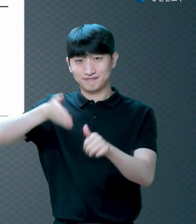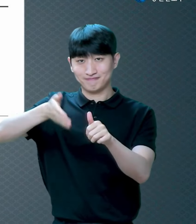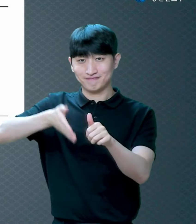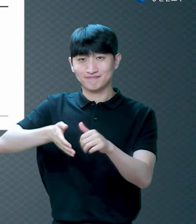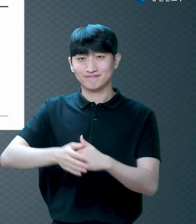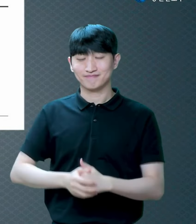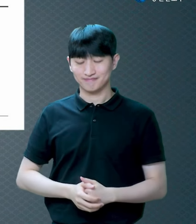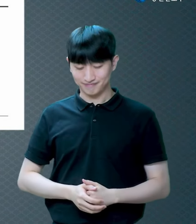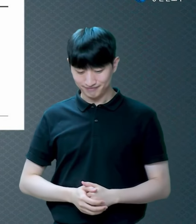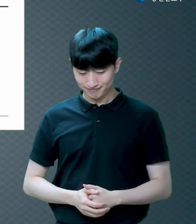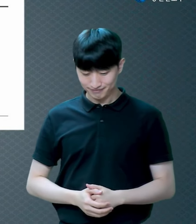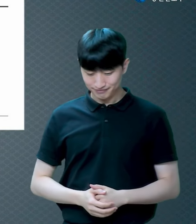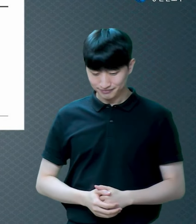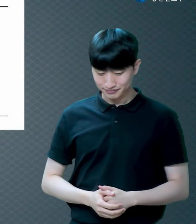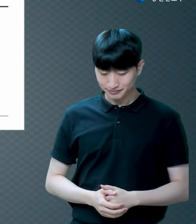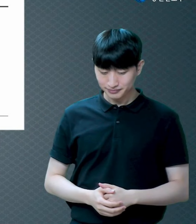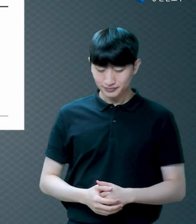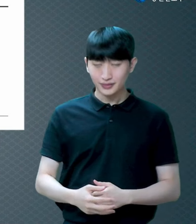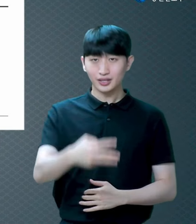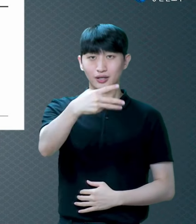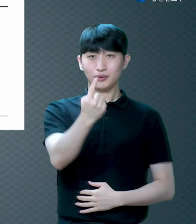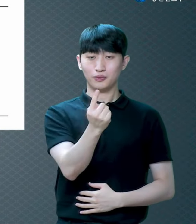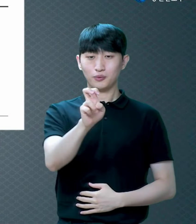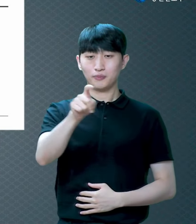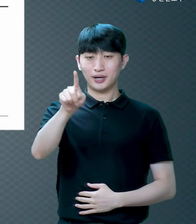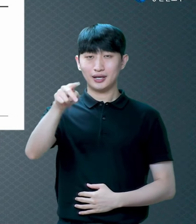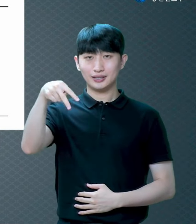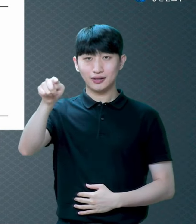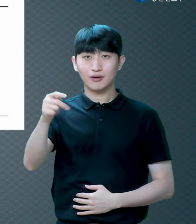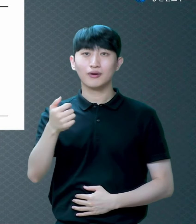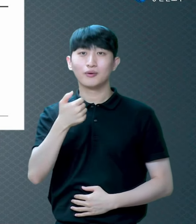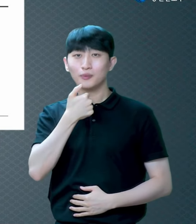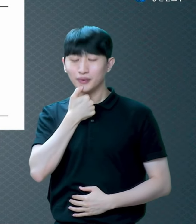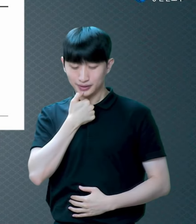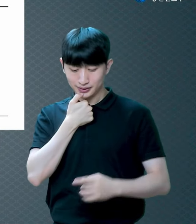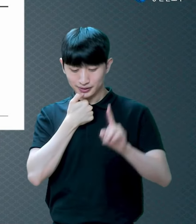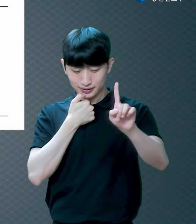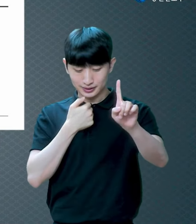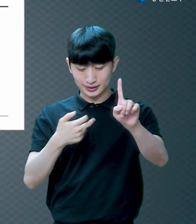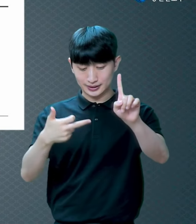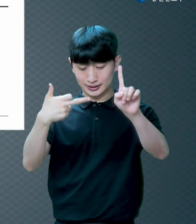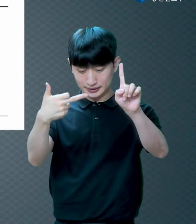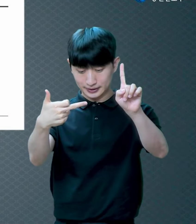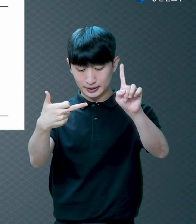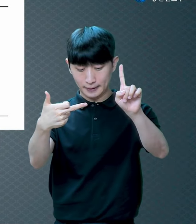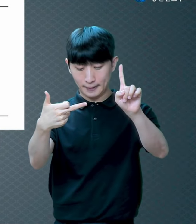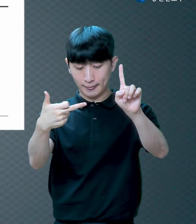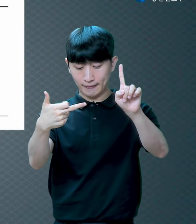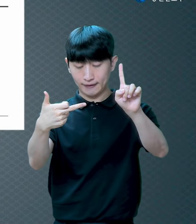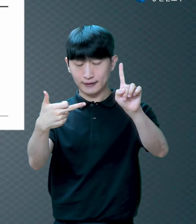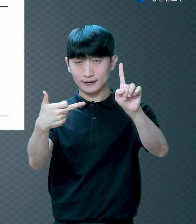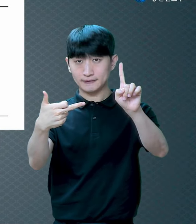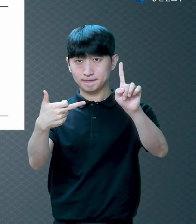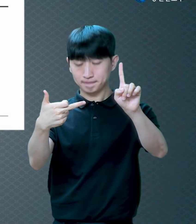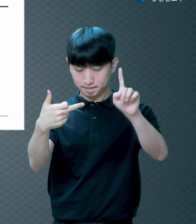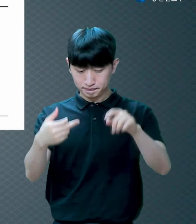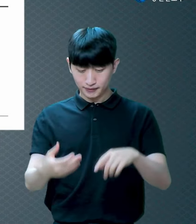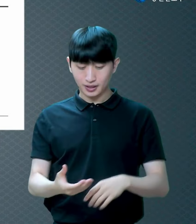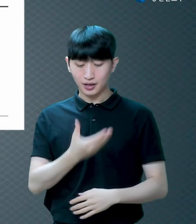1장 17절에 보금에는 하나님의 의의가